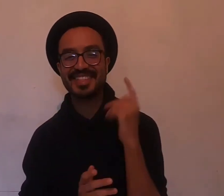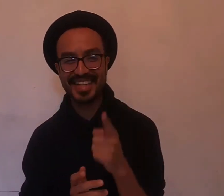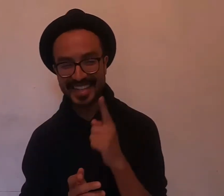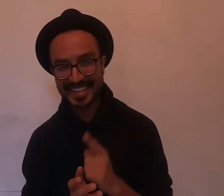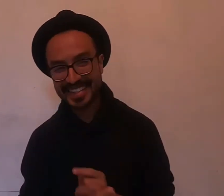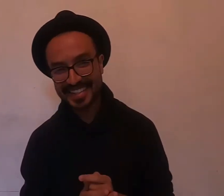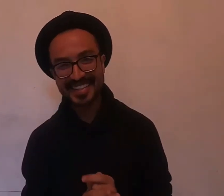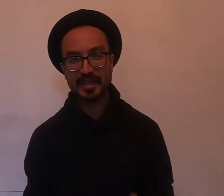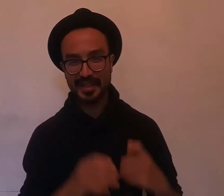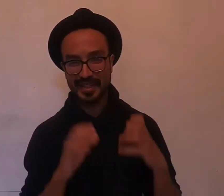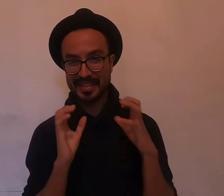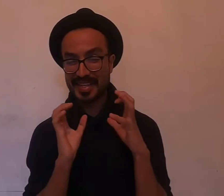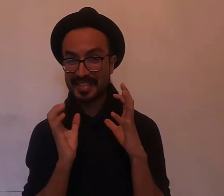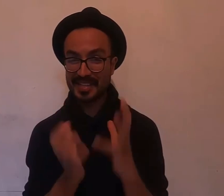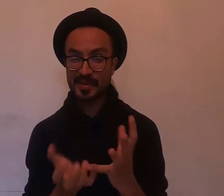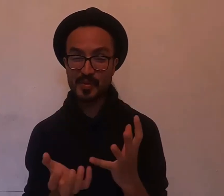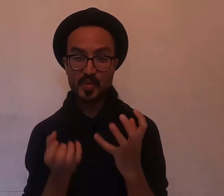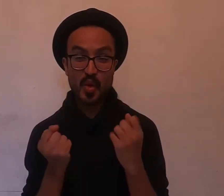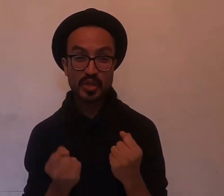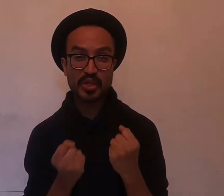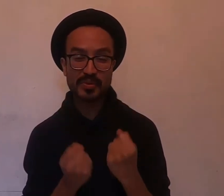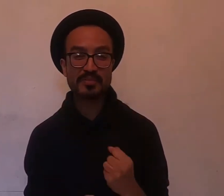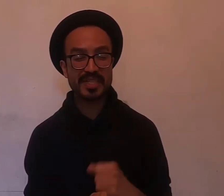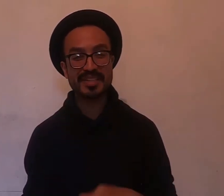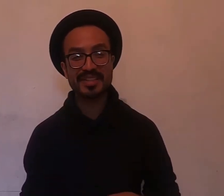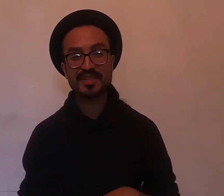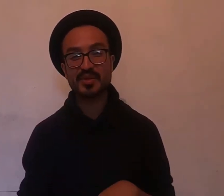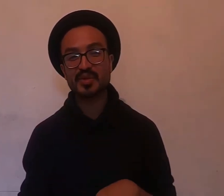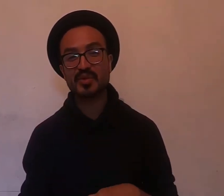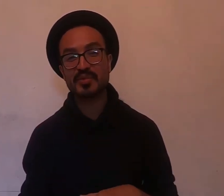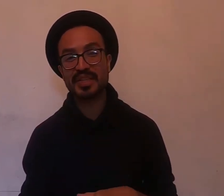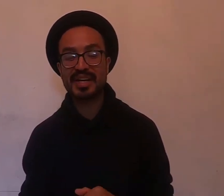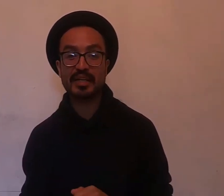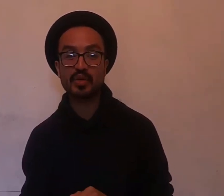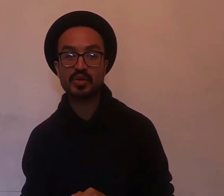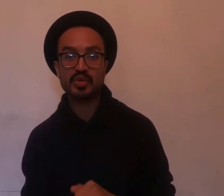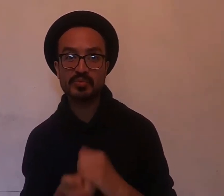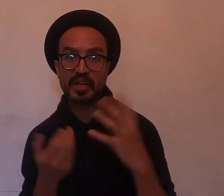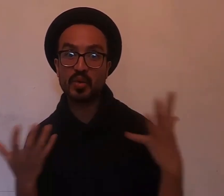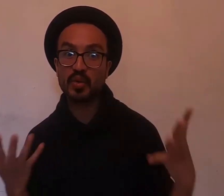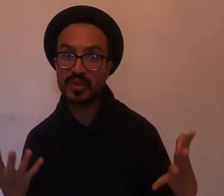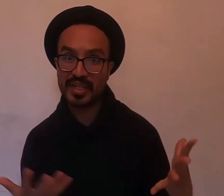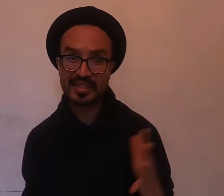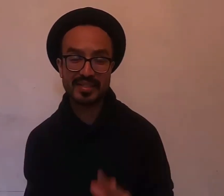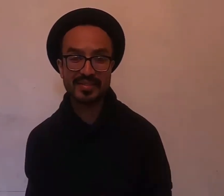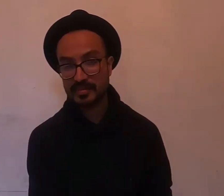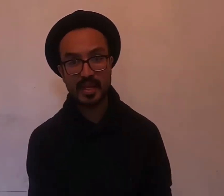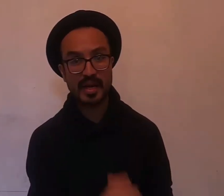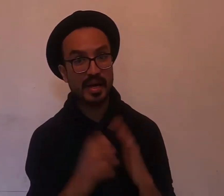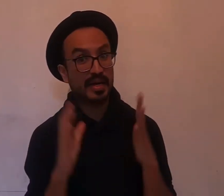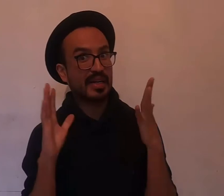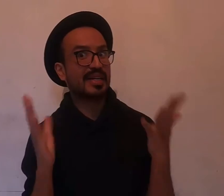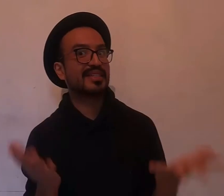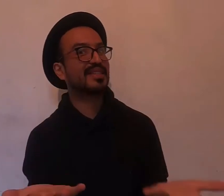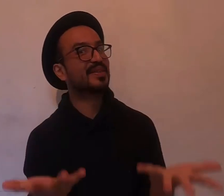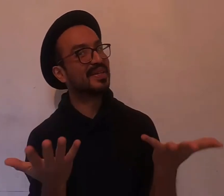Jay, quienes han estado mucho más presentes con sus comentarios, sus preguntas, aclaraciones.